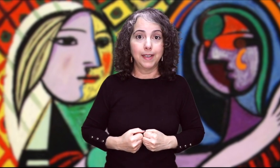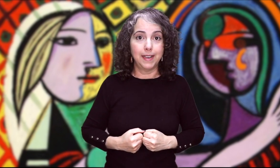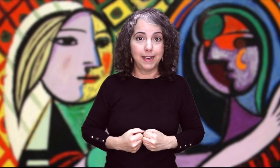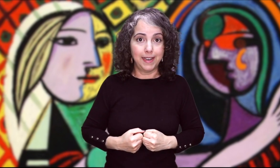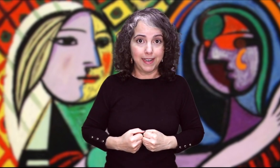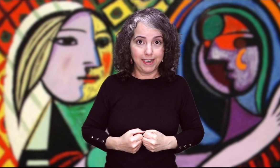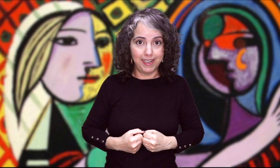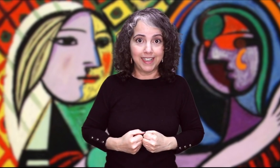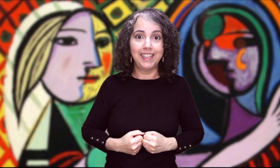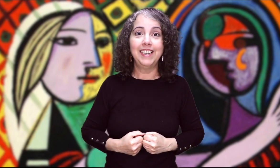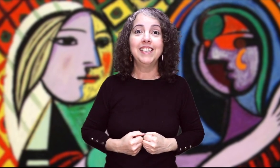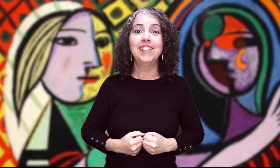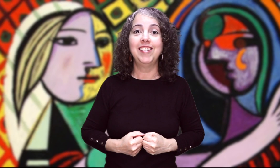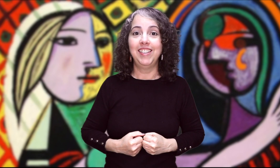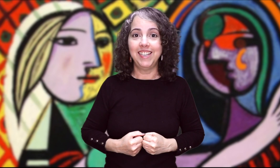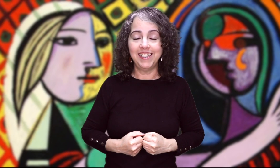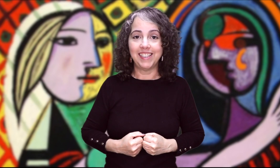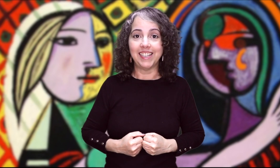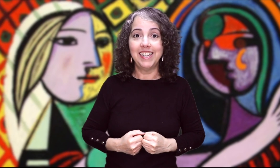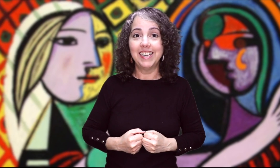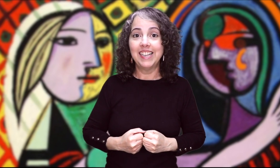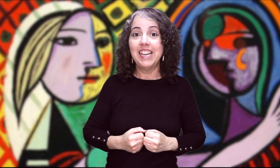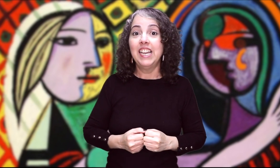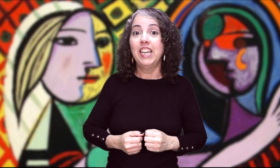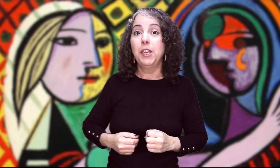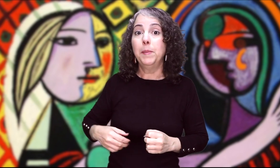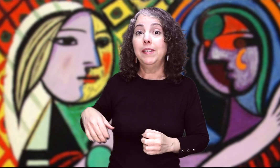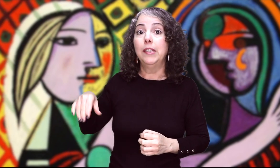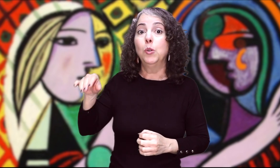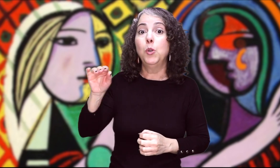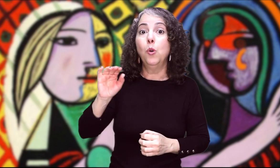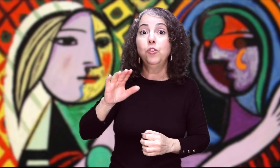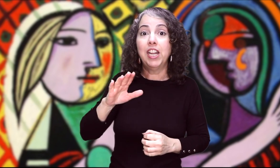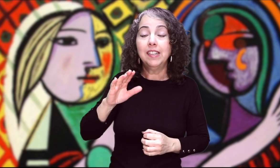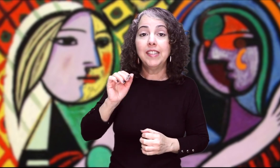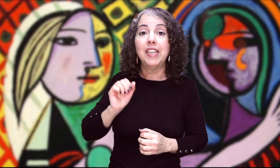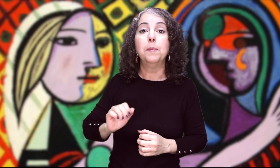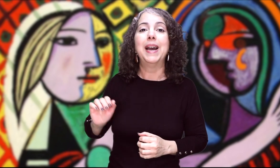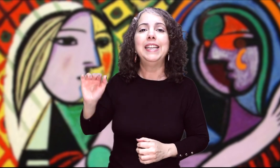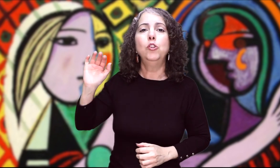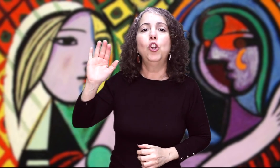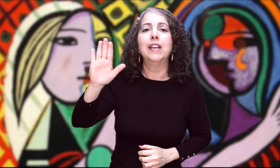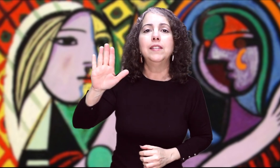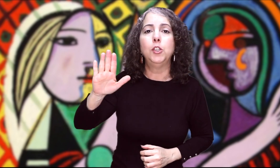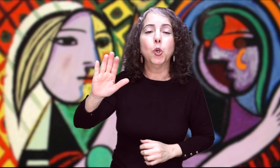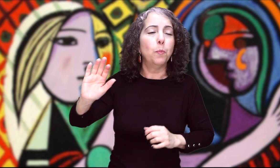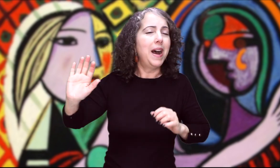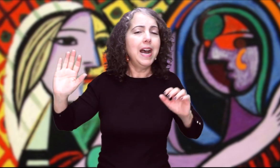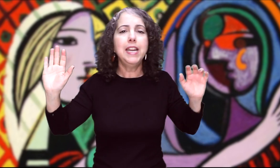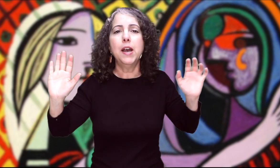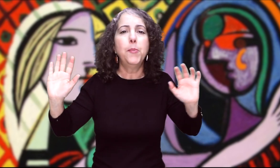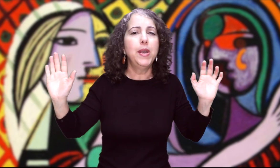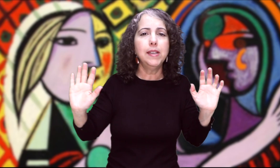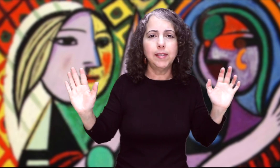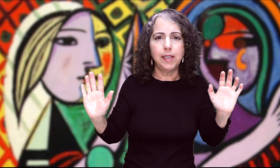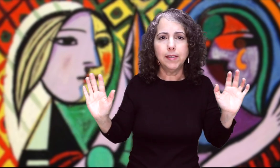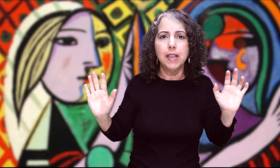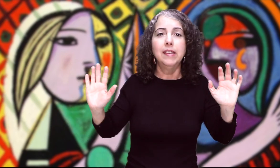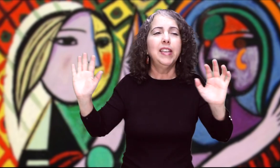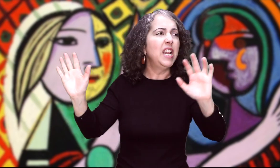Ah, y la tarde siguiente Irma se subió a un taxi Y el marido la siguió Varias veces Se le